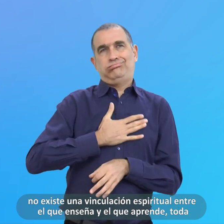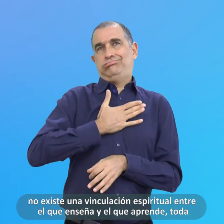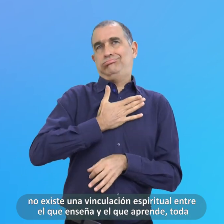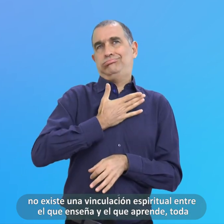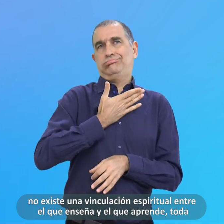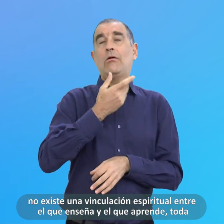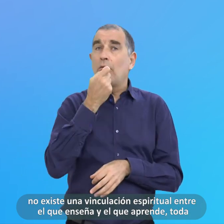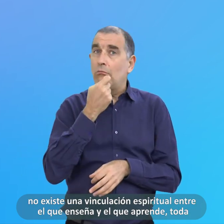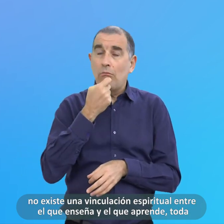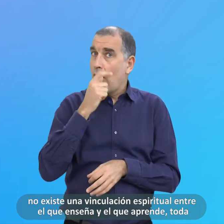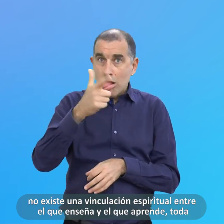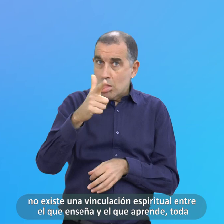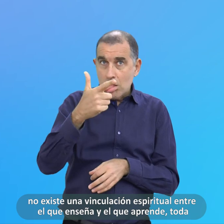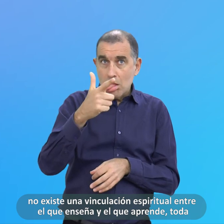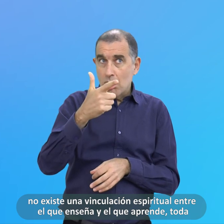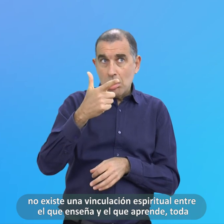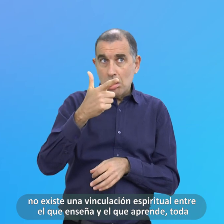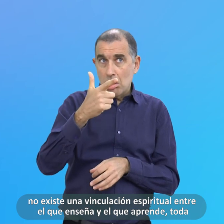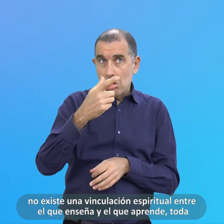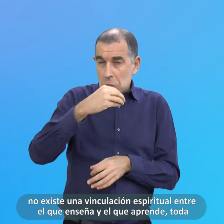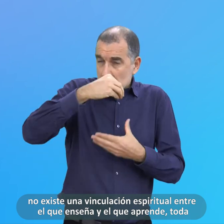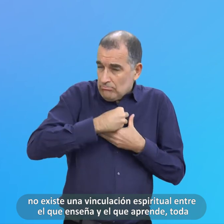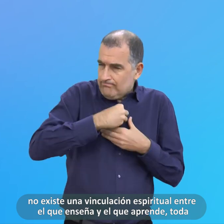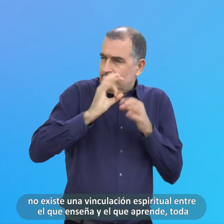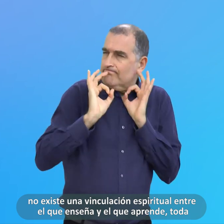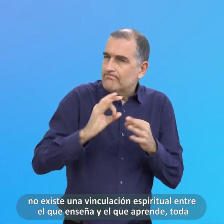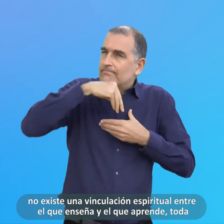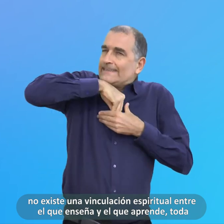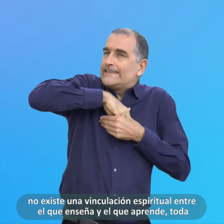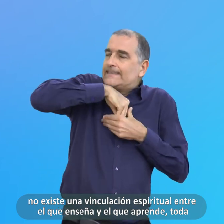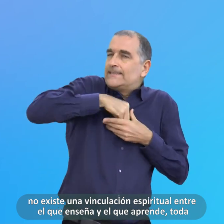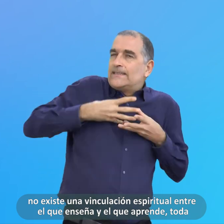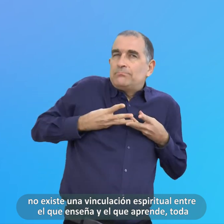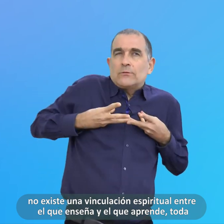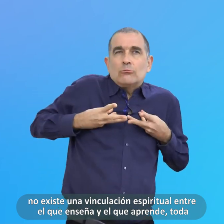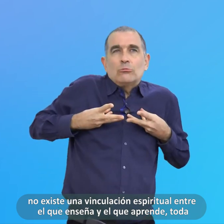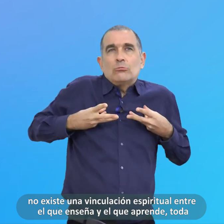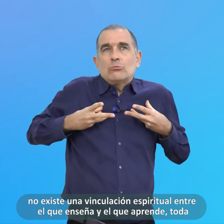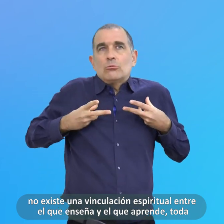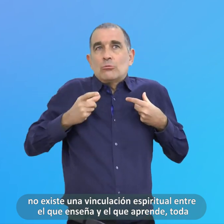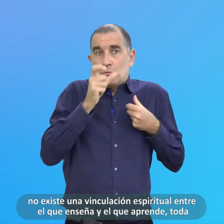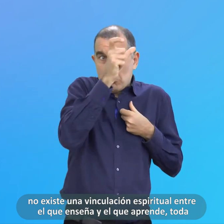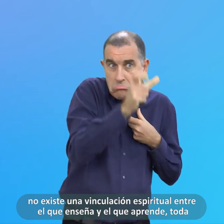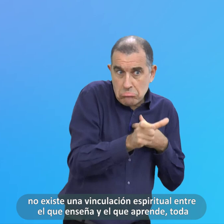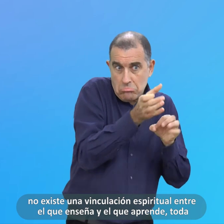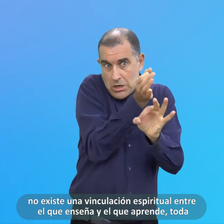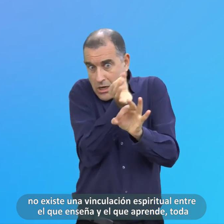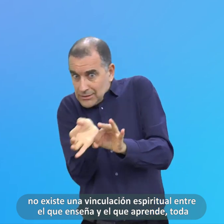Si no existe Una vinculación espiritual Entre el que